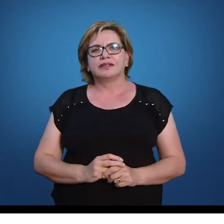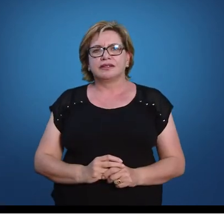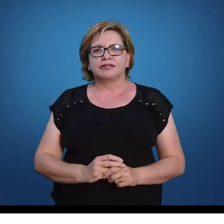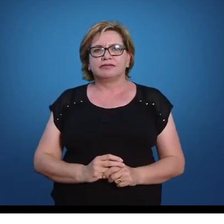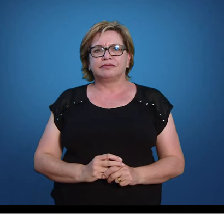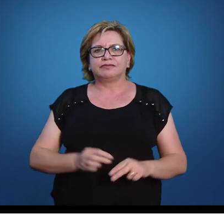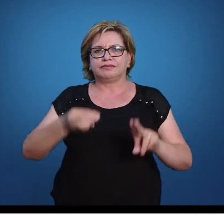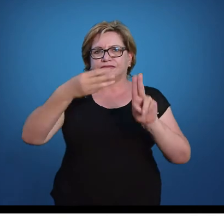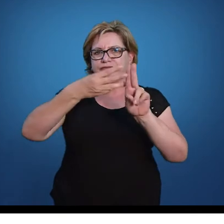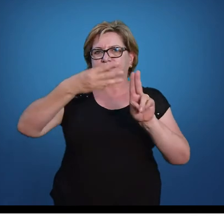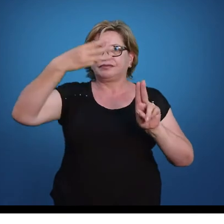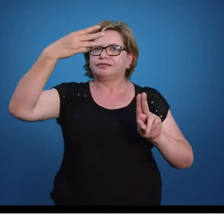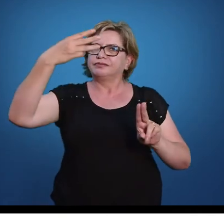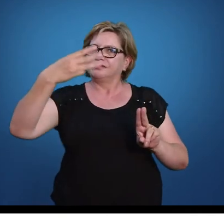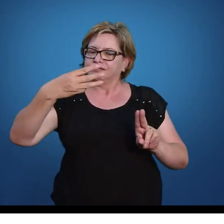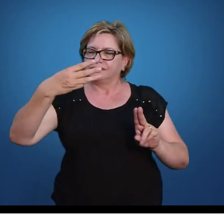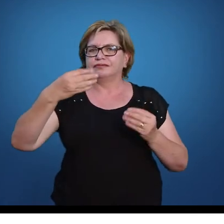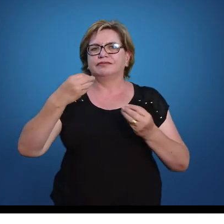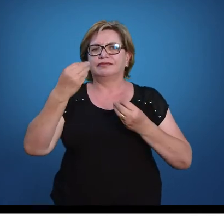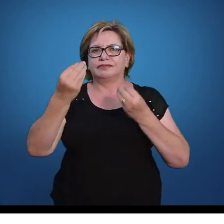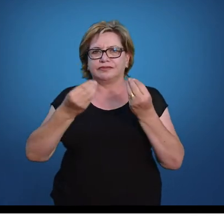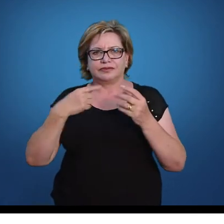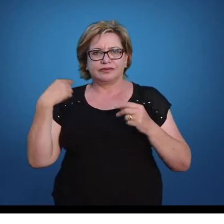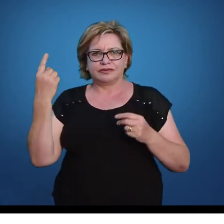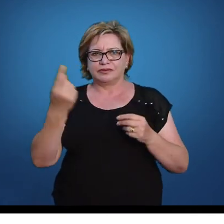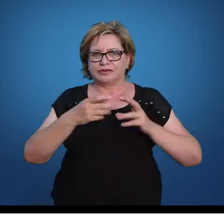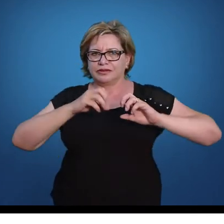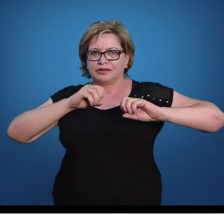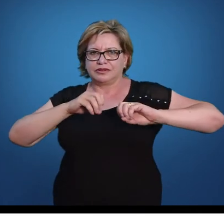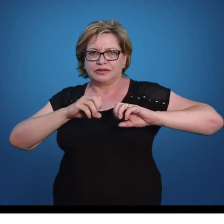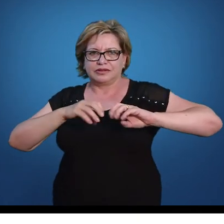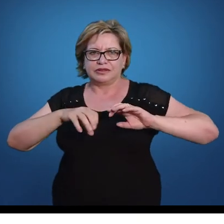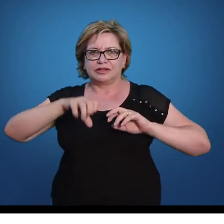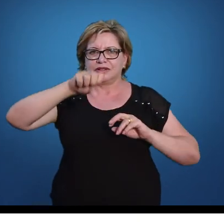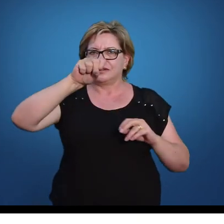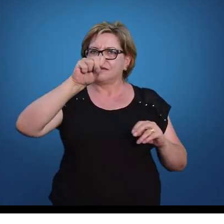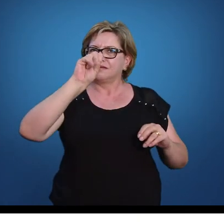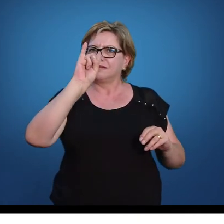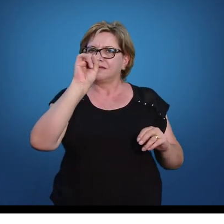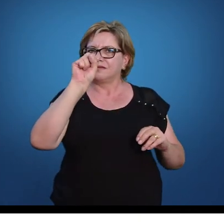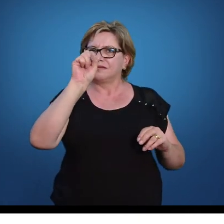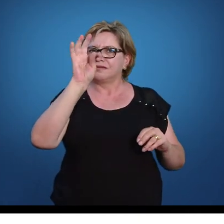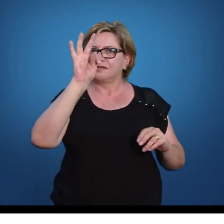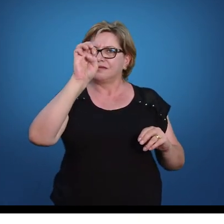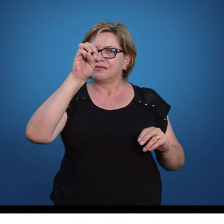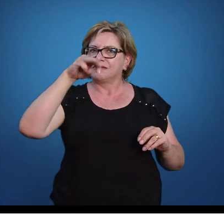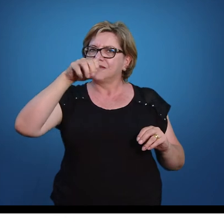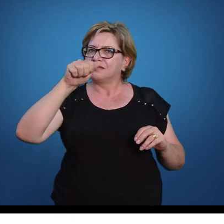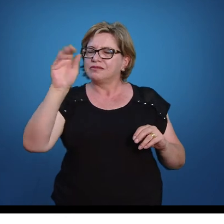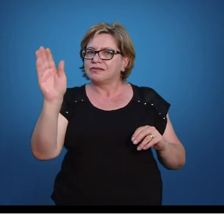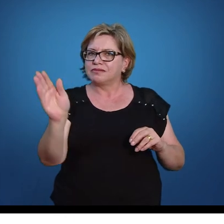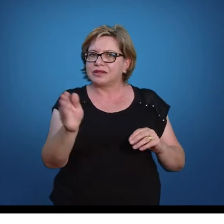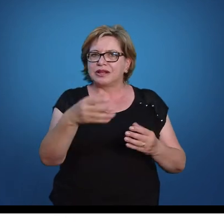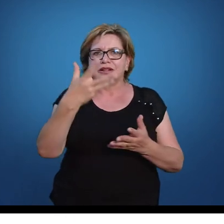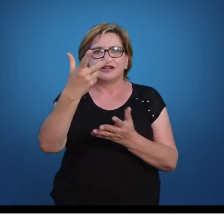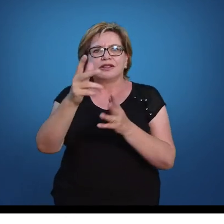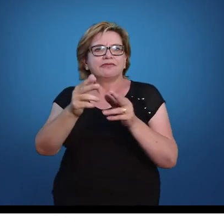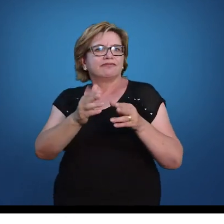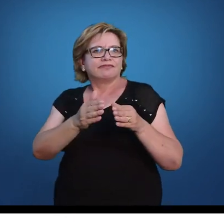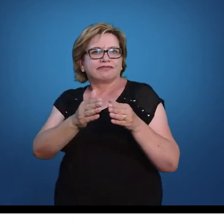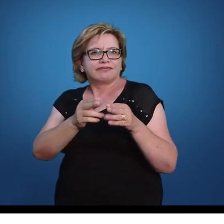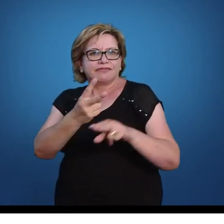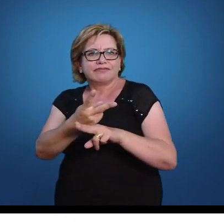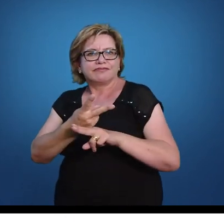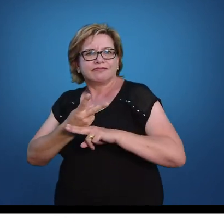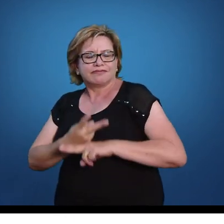A terceira unidade, a gente vai trabalhar sistemas de amortização e empréstimos. Basicamente,